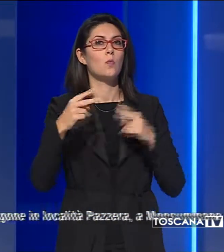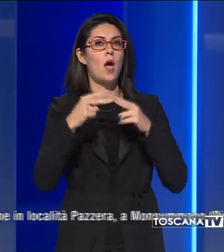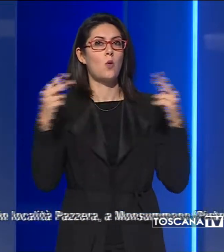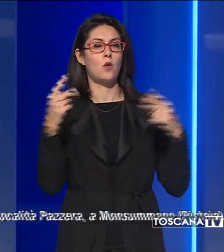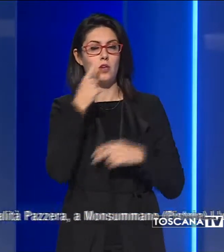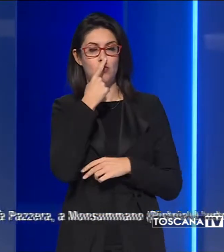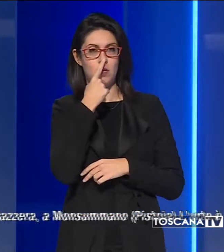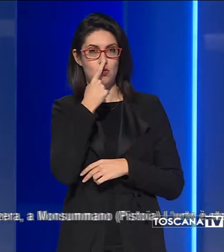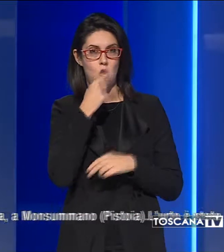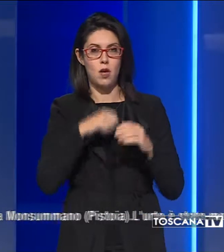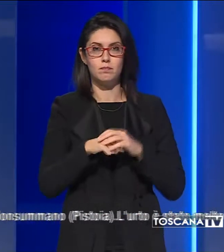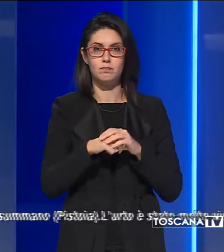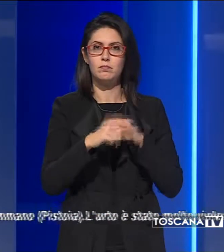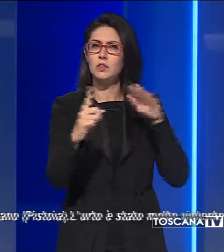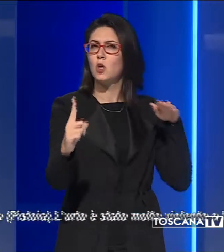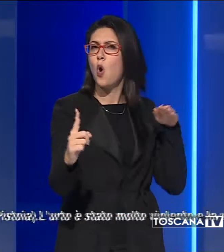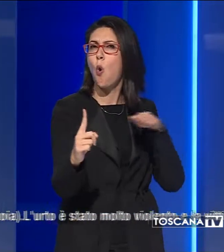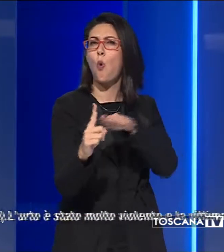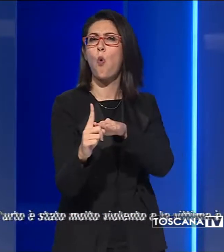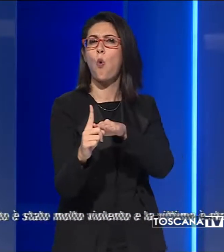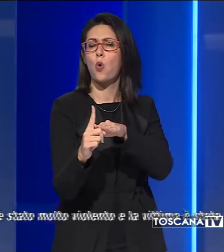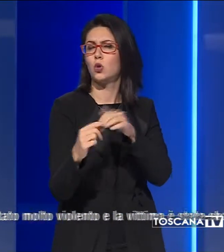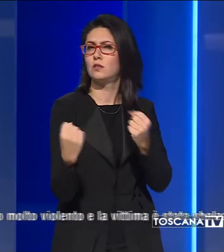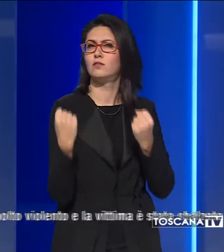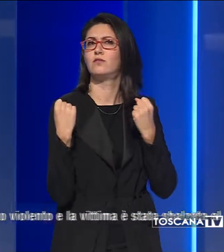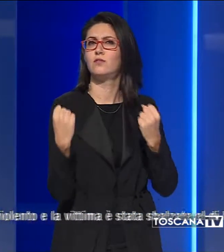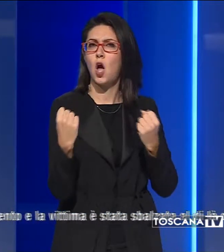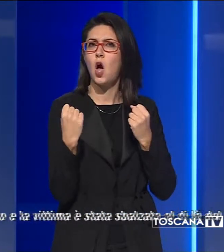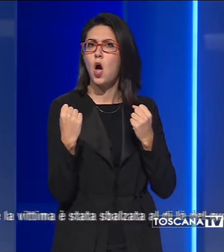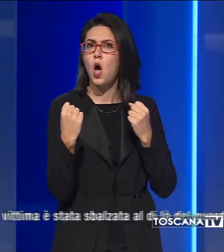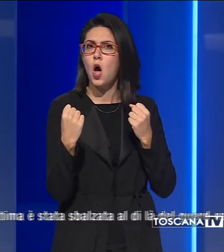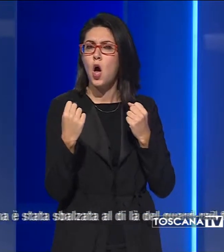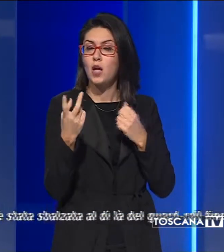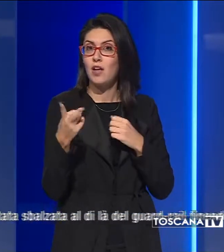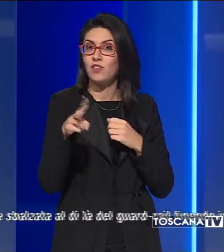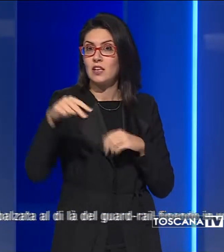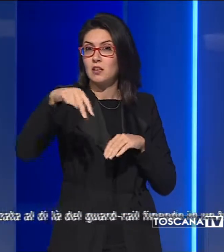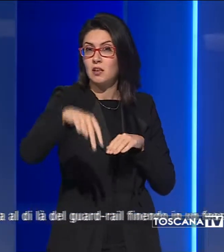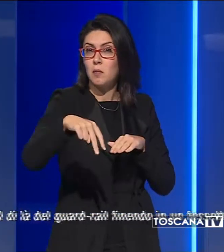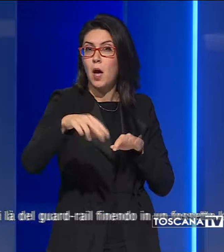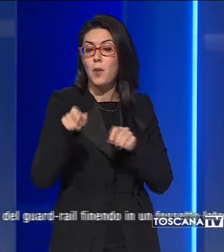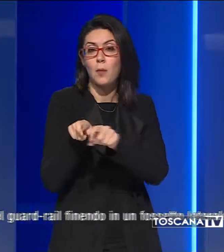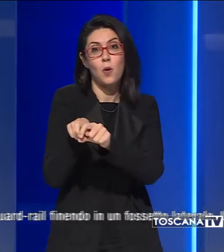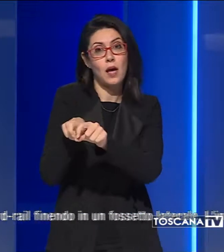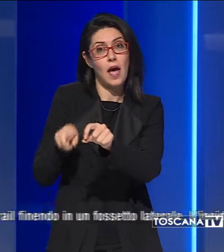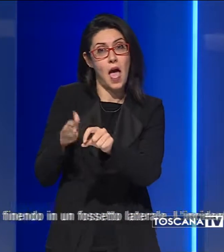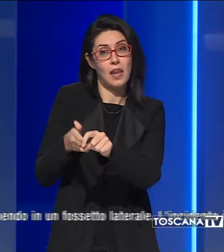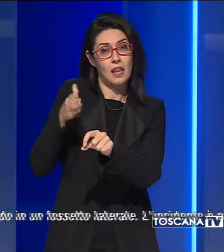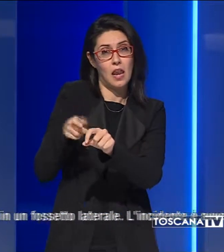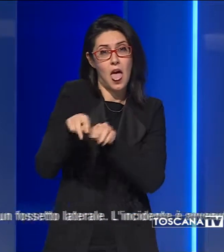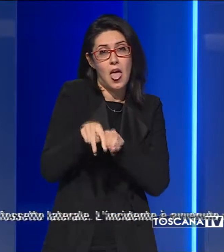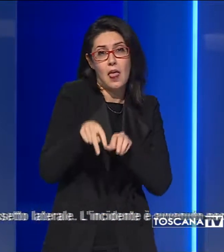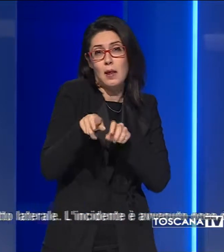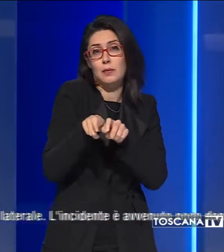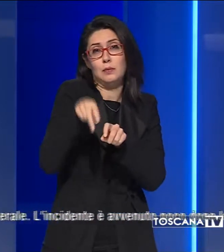Pistoia. L'urto è stato molto violento e la vittima è stata sbalzata al di là del guardrail